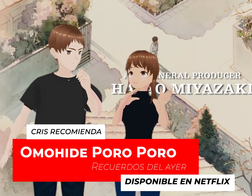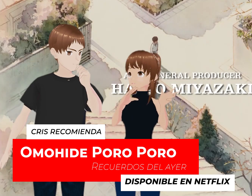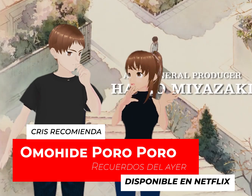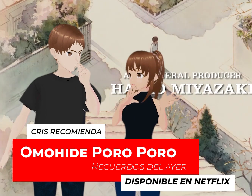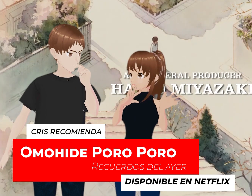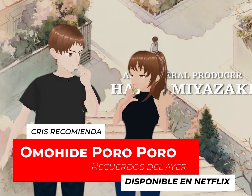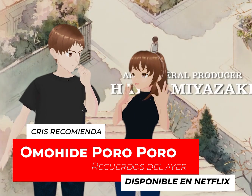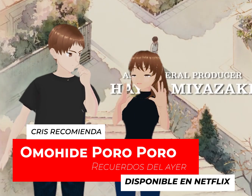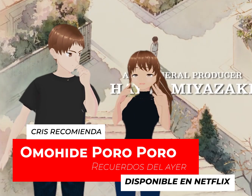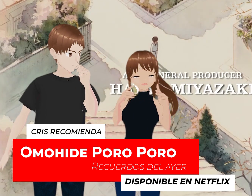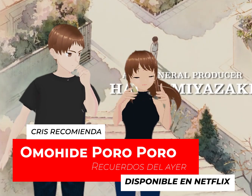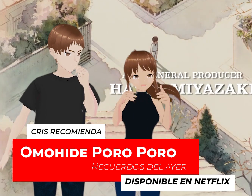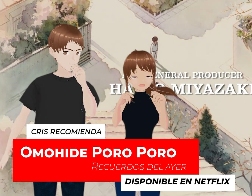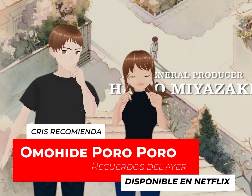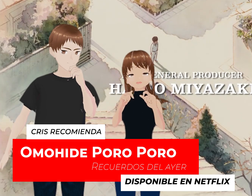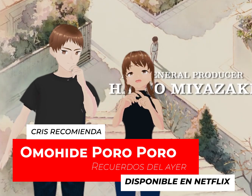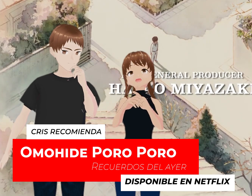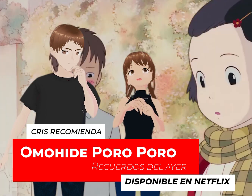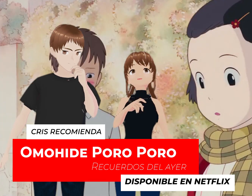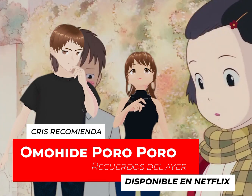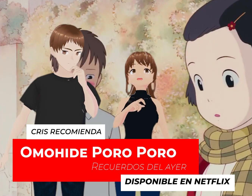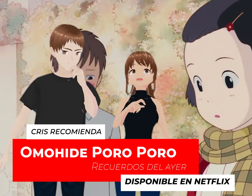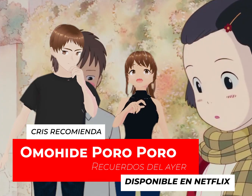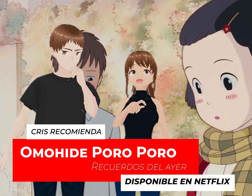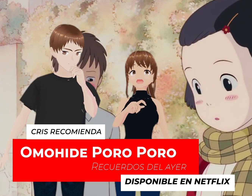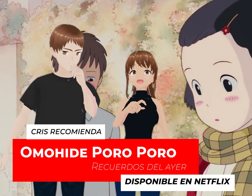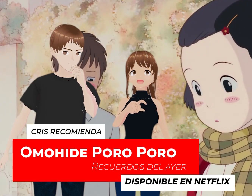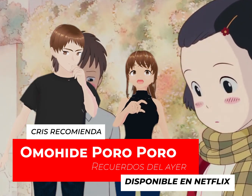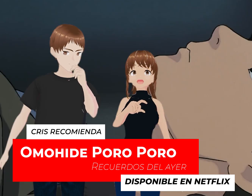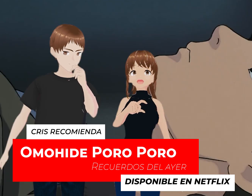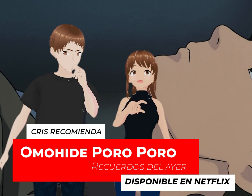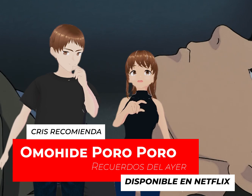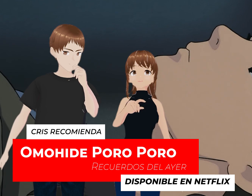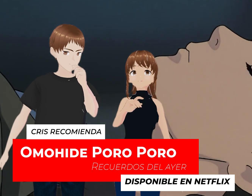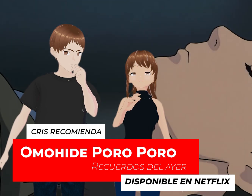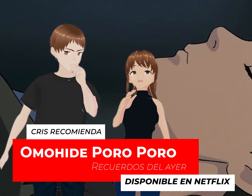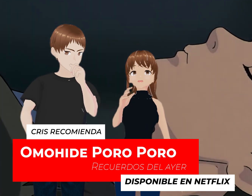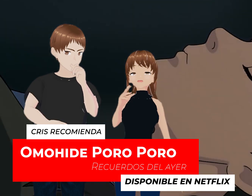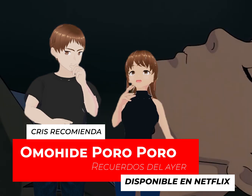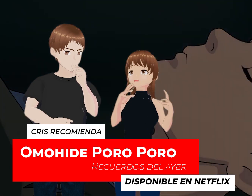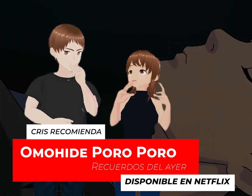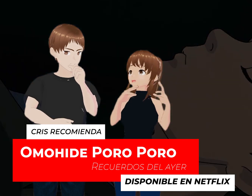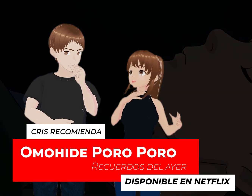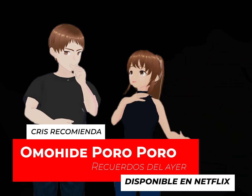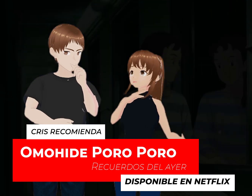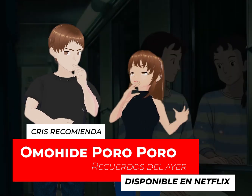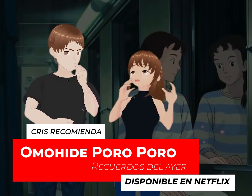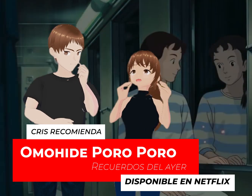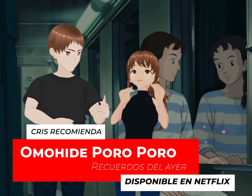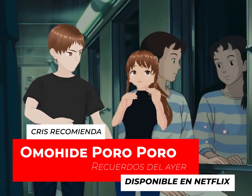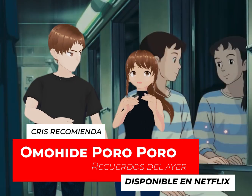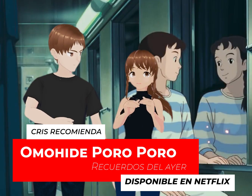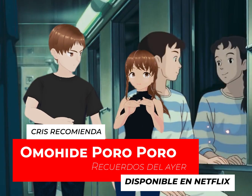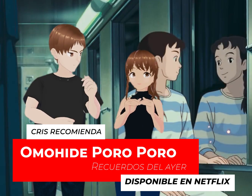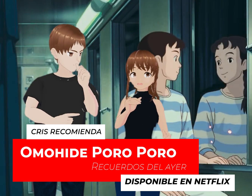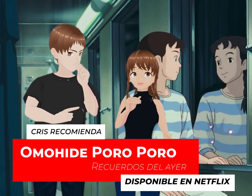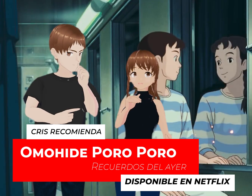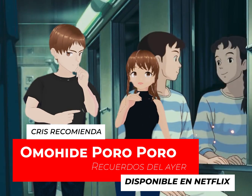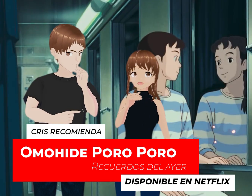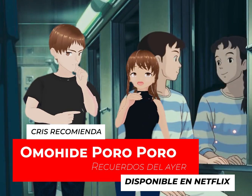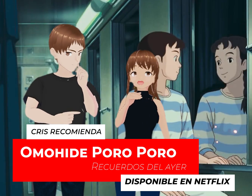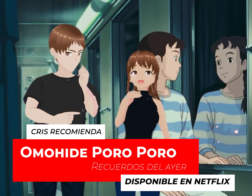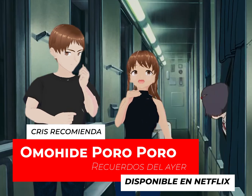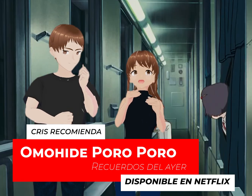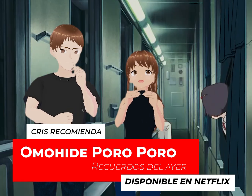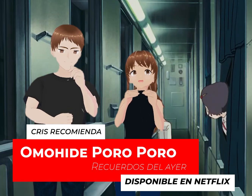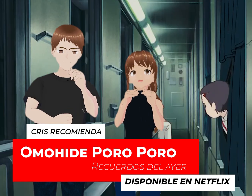años 28, 29 años Que está recordando una etapa muy específica